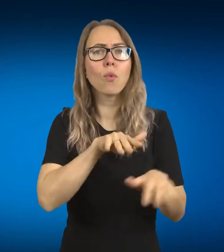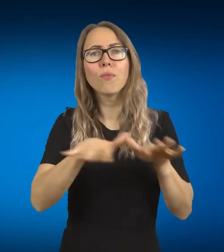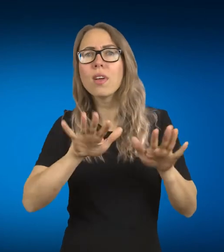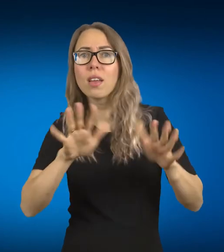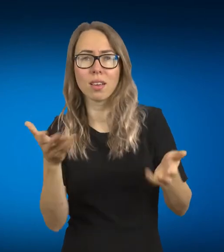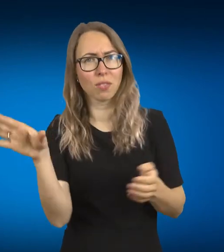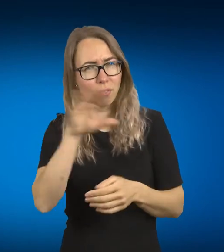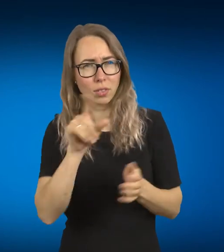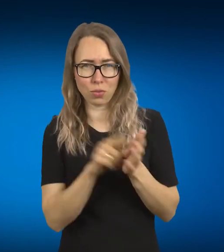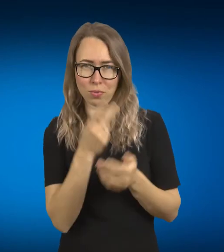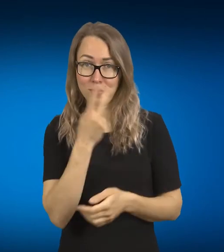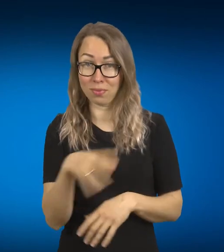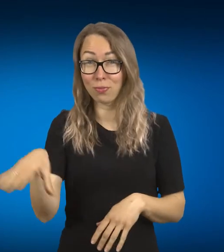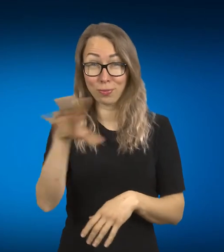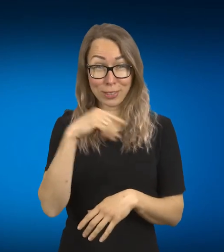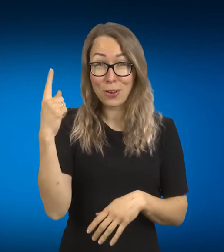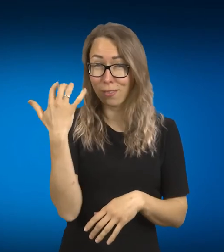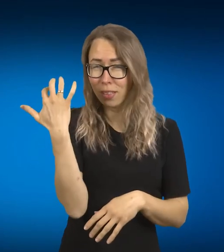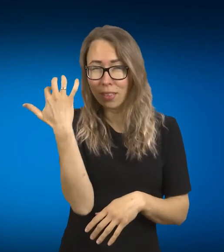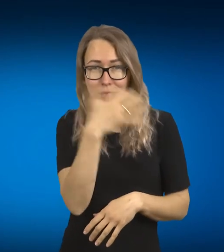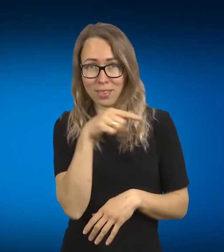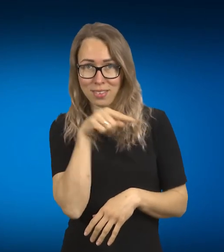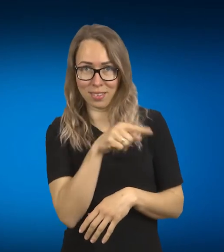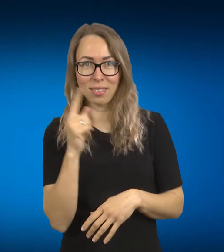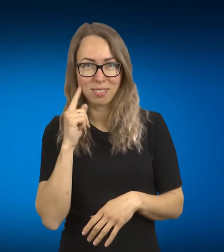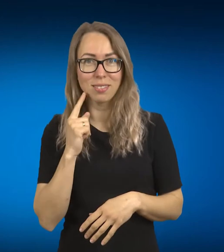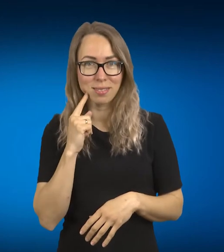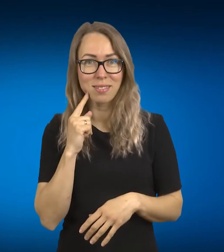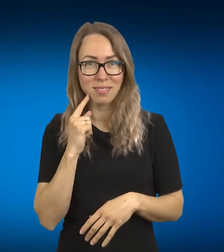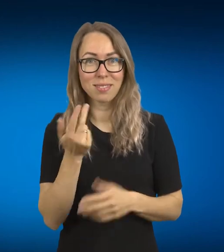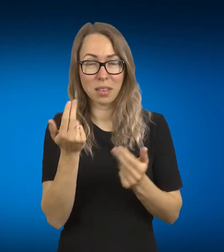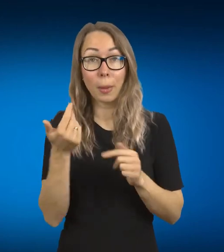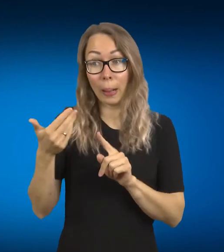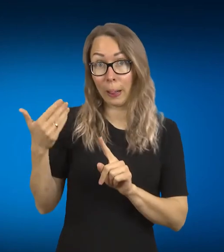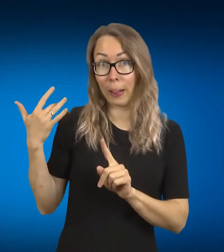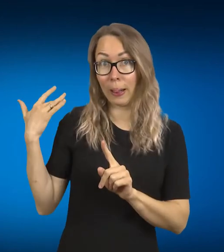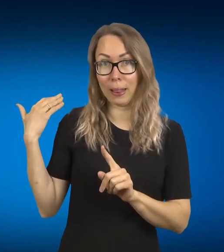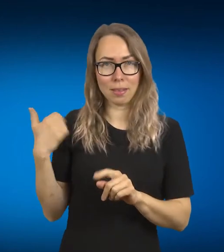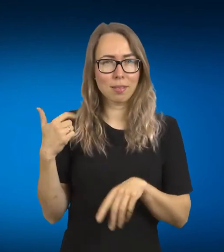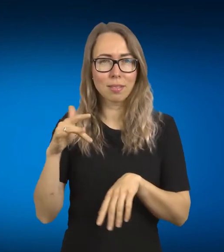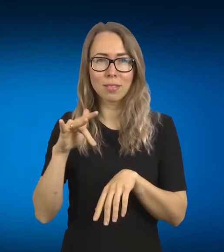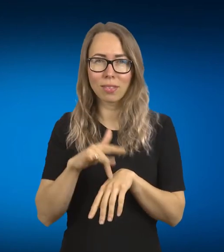mes jų nematom, nors šie pastarėjai metai iš tikrųjų džiugina, kad